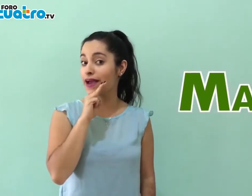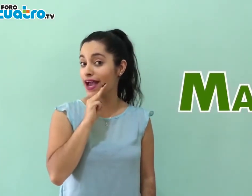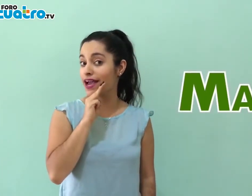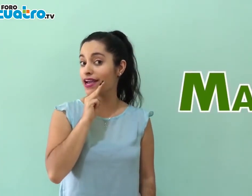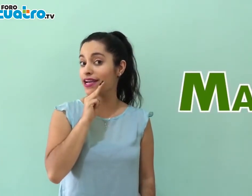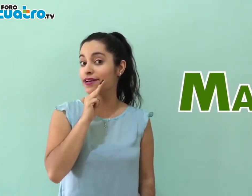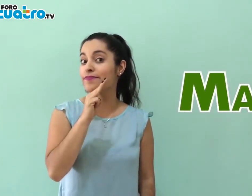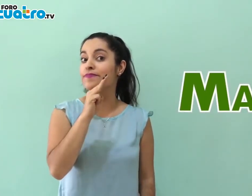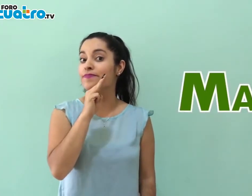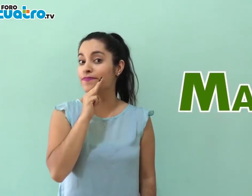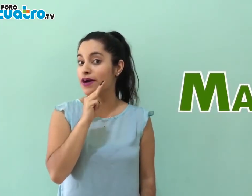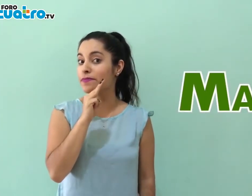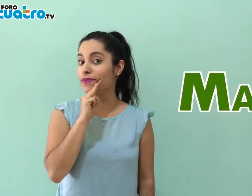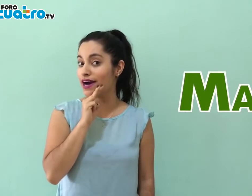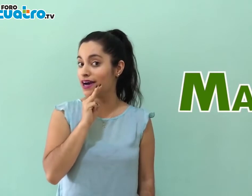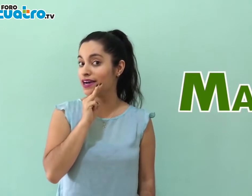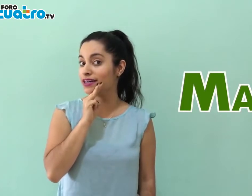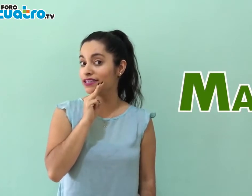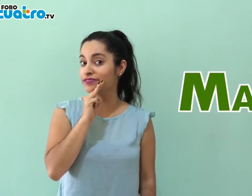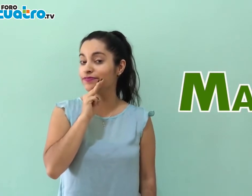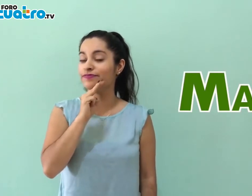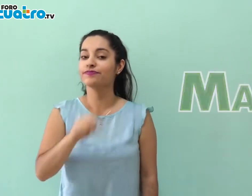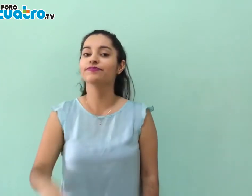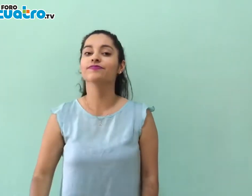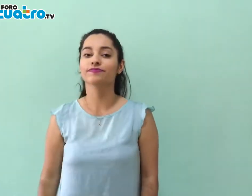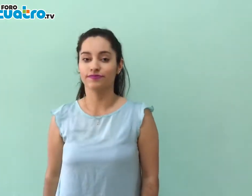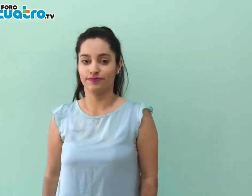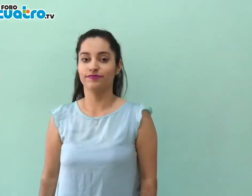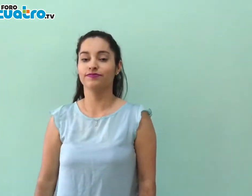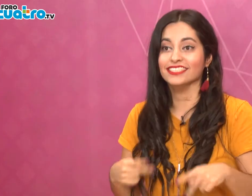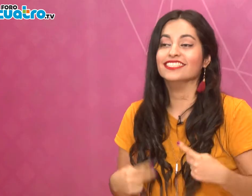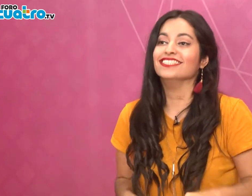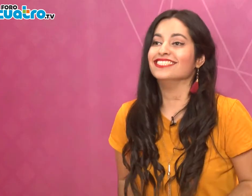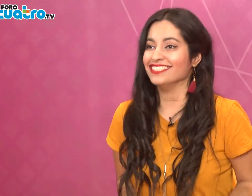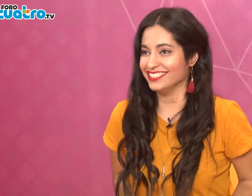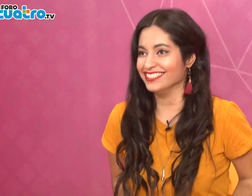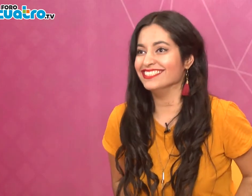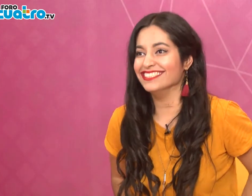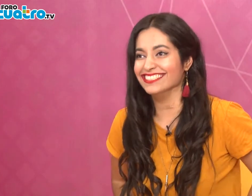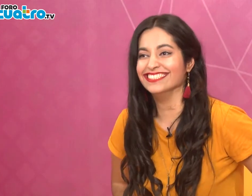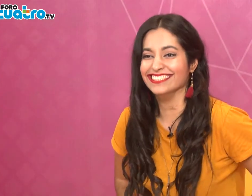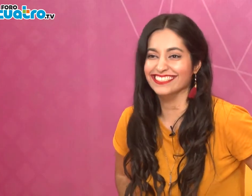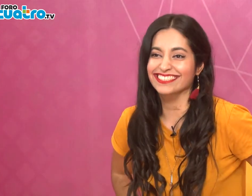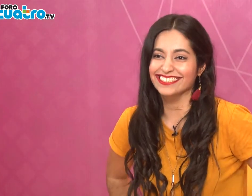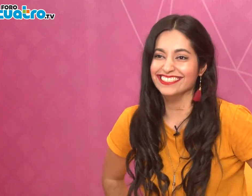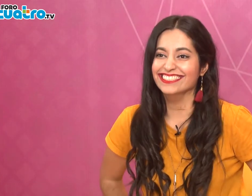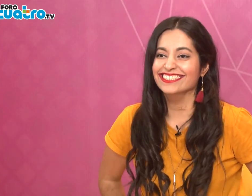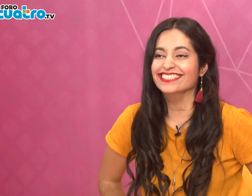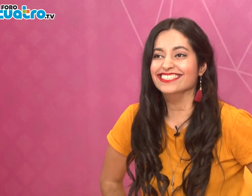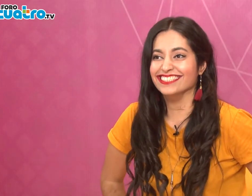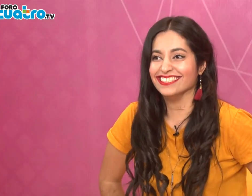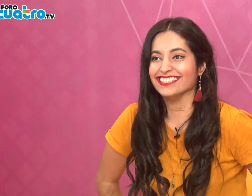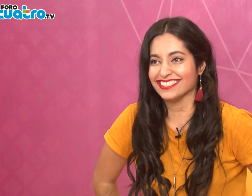comunicarse con personas sordas en sus trabajos o a lugares a donde ellos iban. Fue por esto que nació este canal.